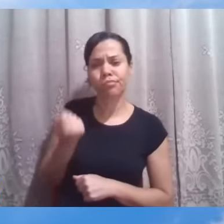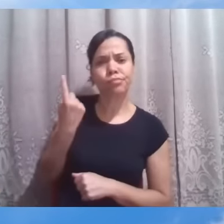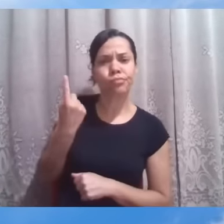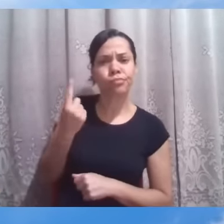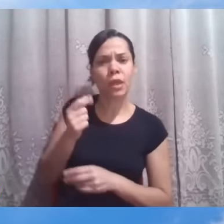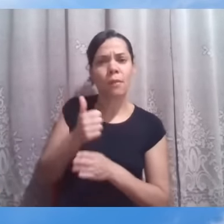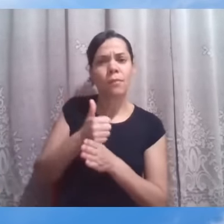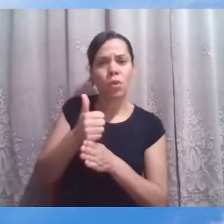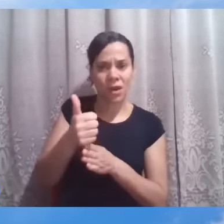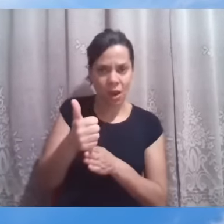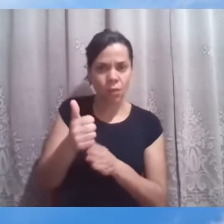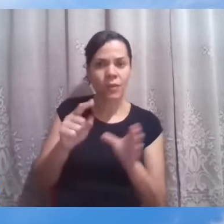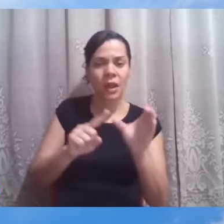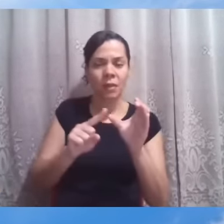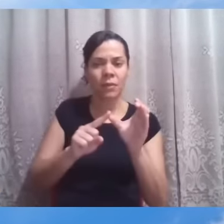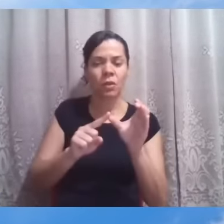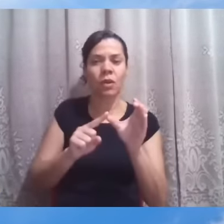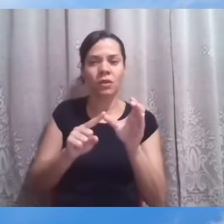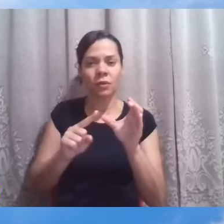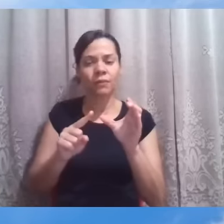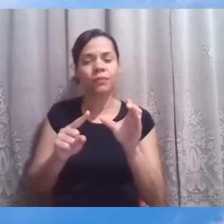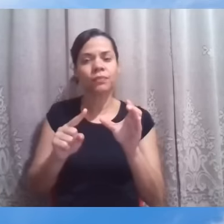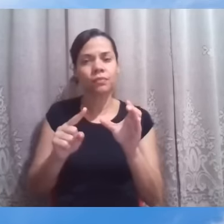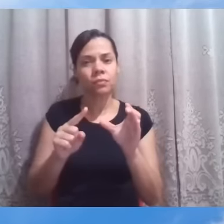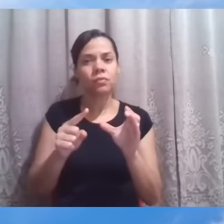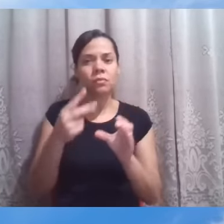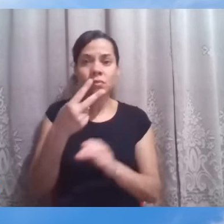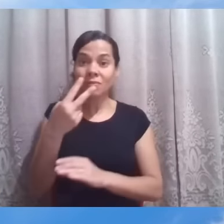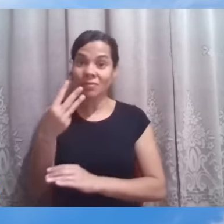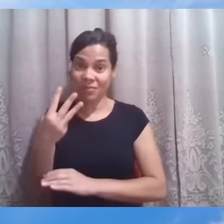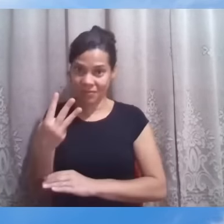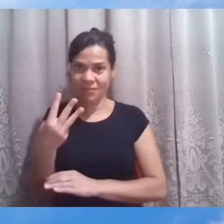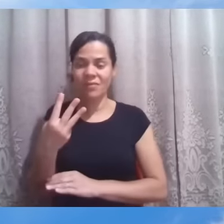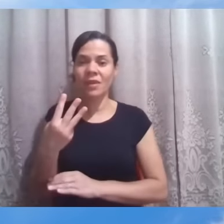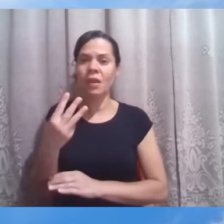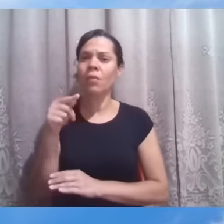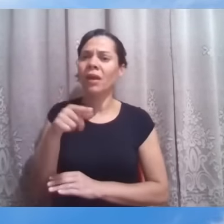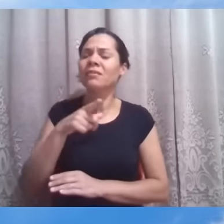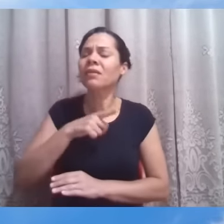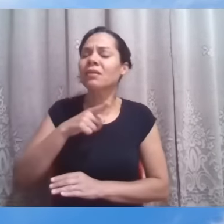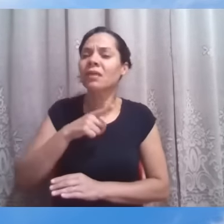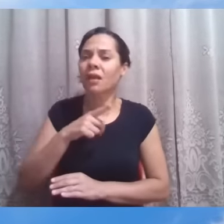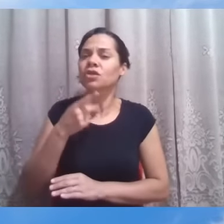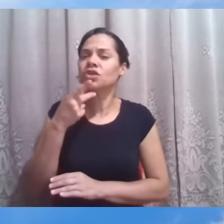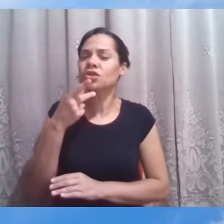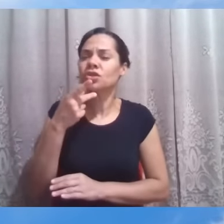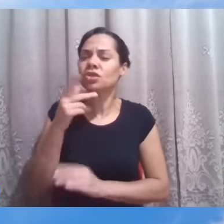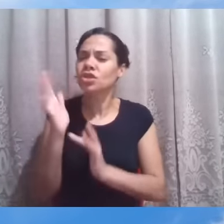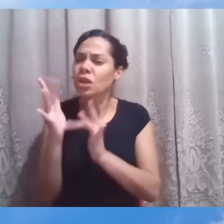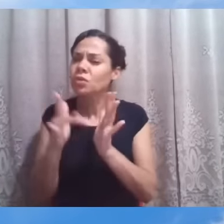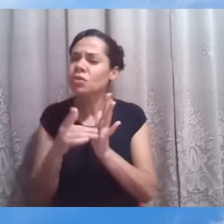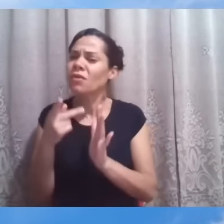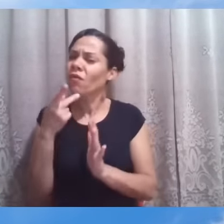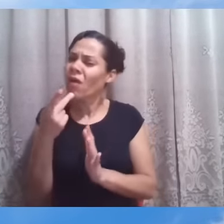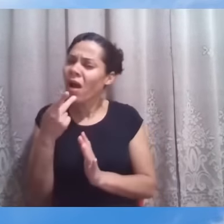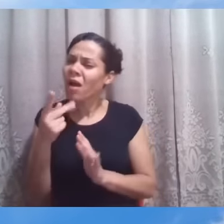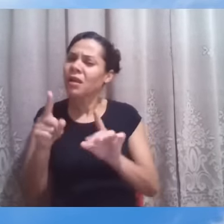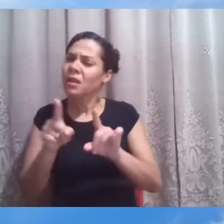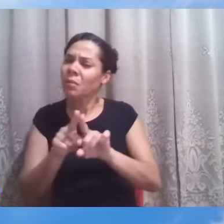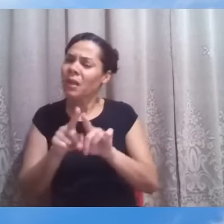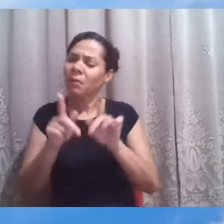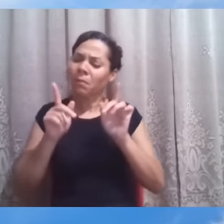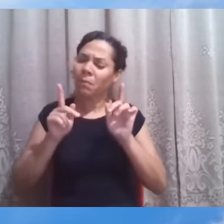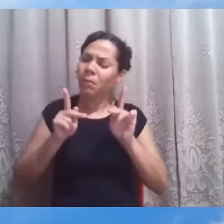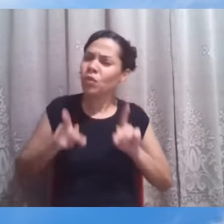de O Evangelho Segundo o Espiritismo, porque existem falas de Jesus, posturas de Jesus, que,